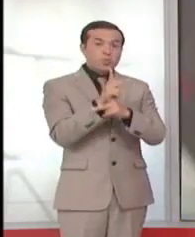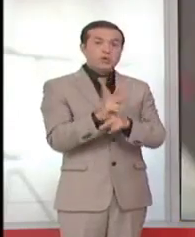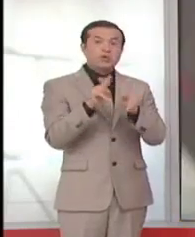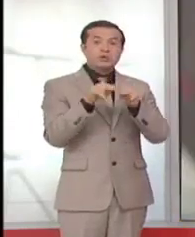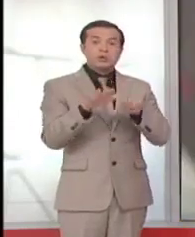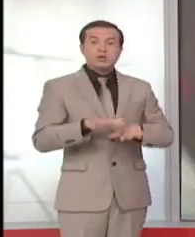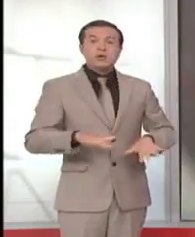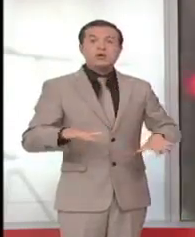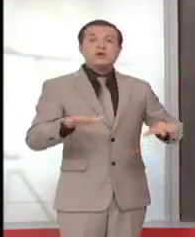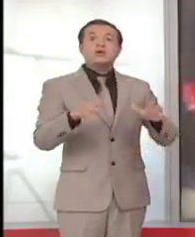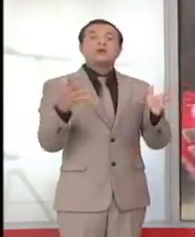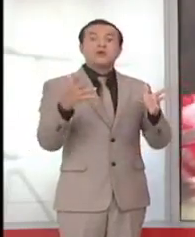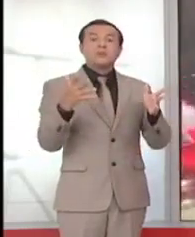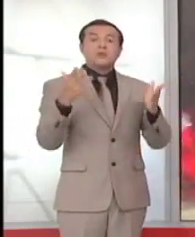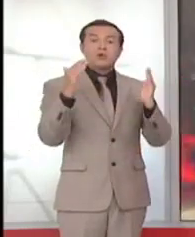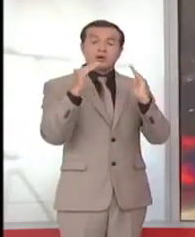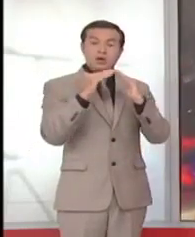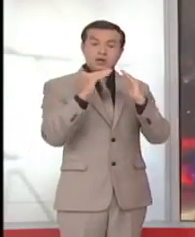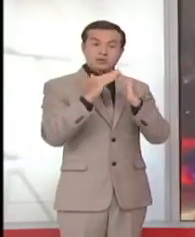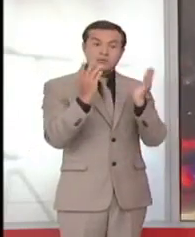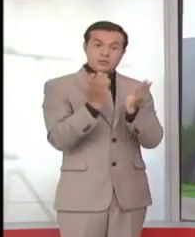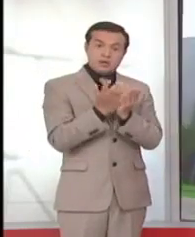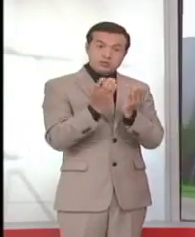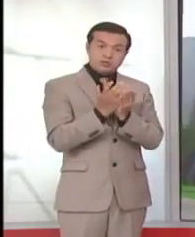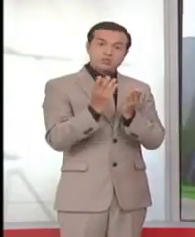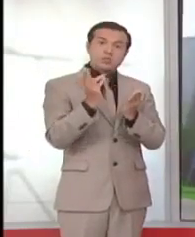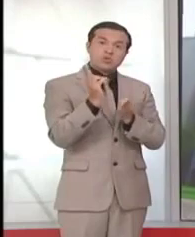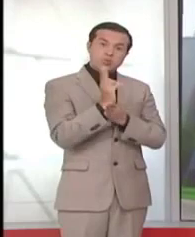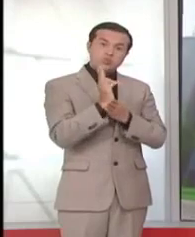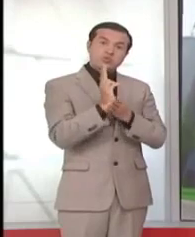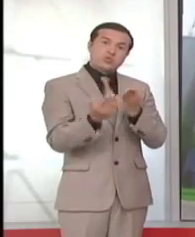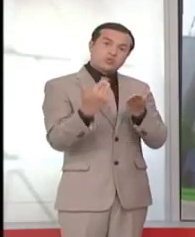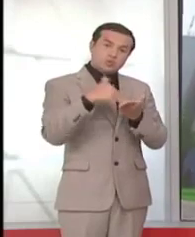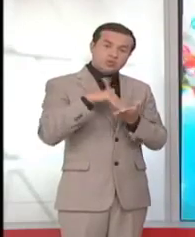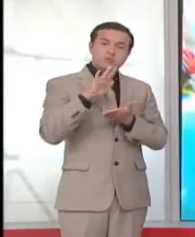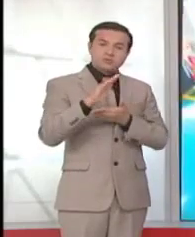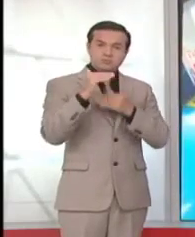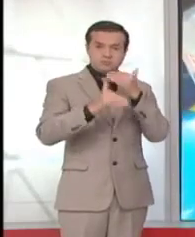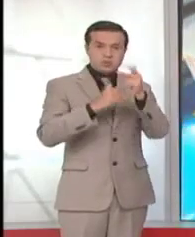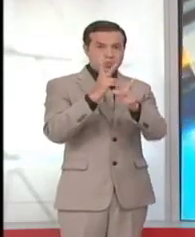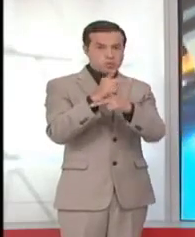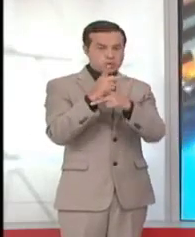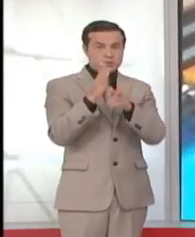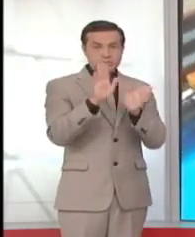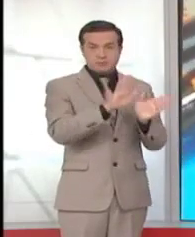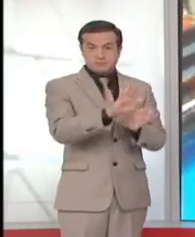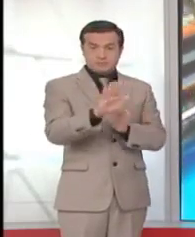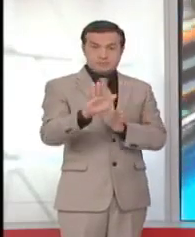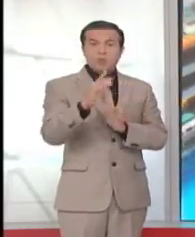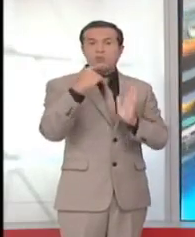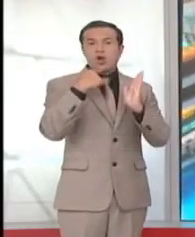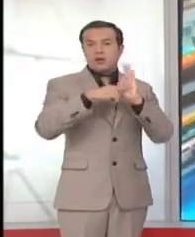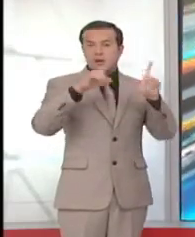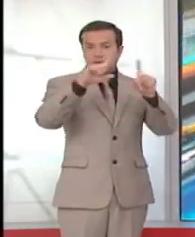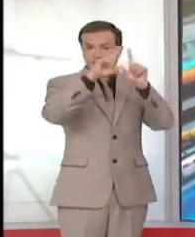desechos en los hogares y las prácticas ambientales en sus procesos productivos de cervecería nacional. Incentivan